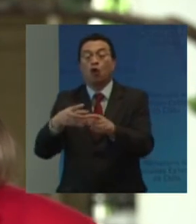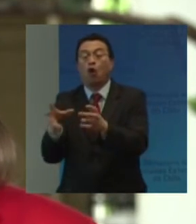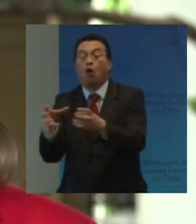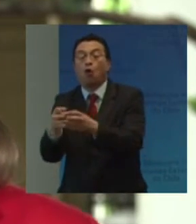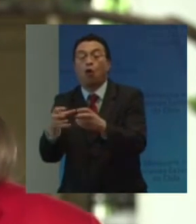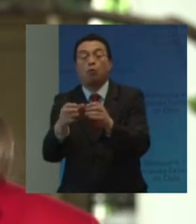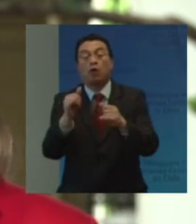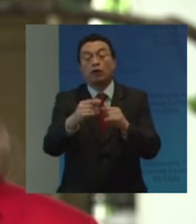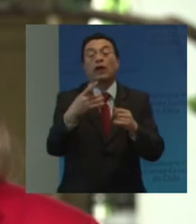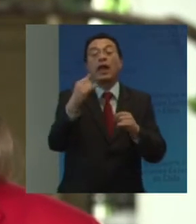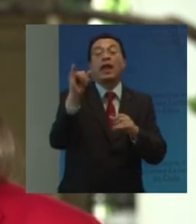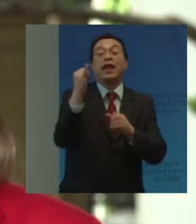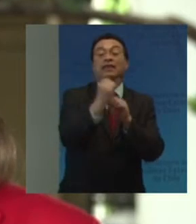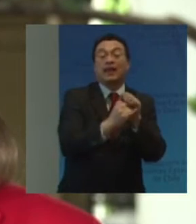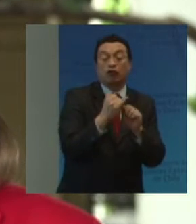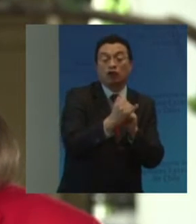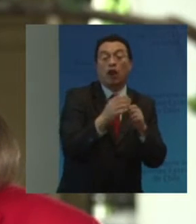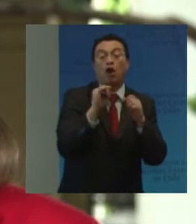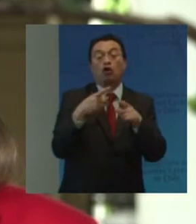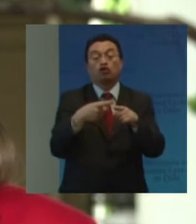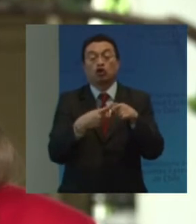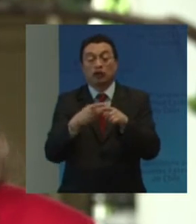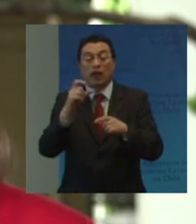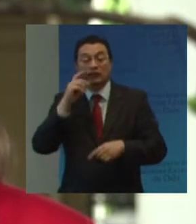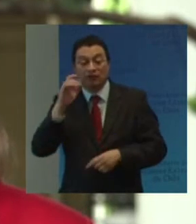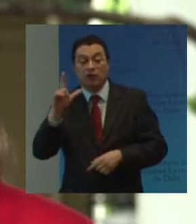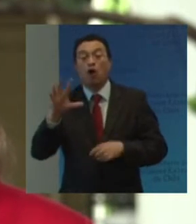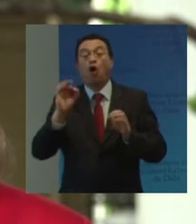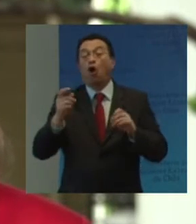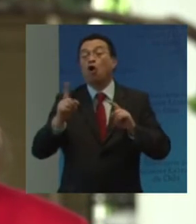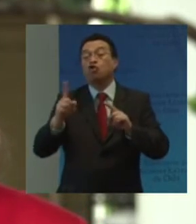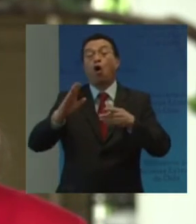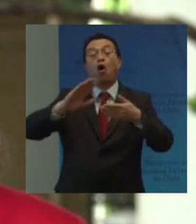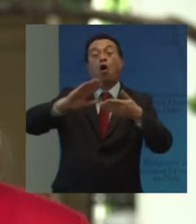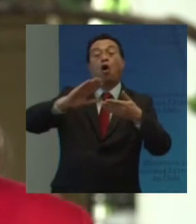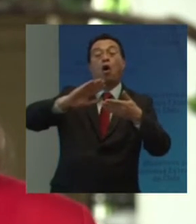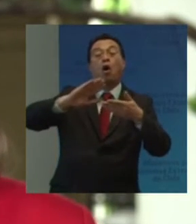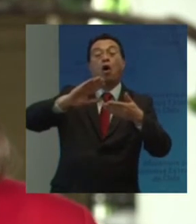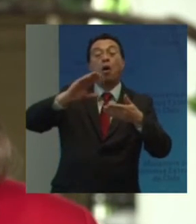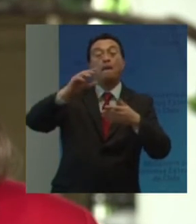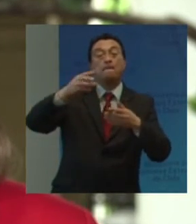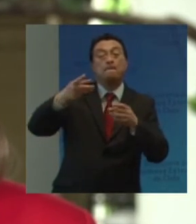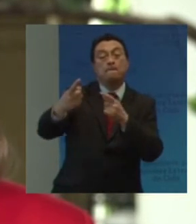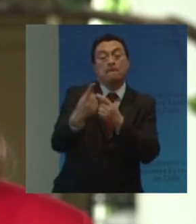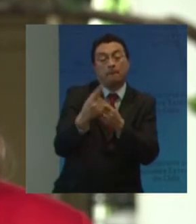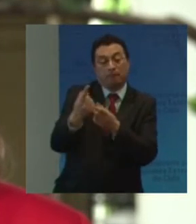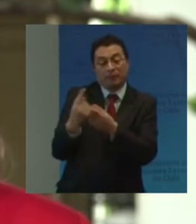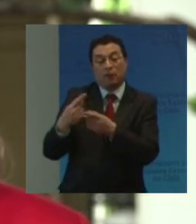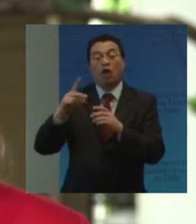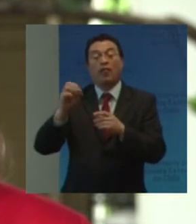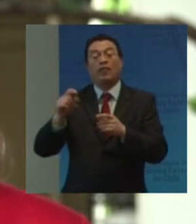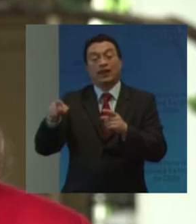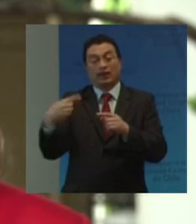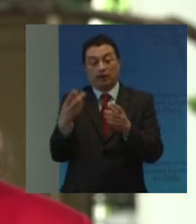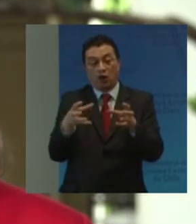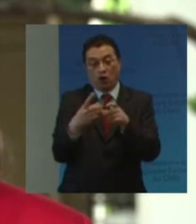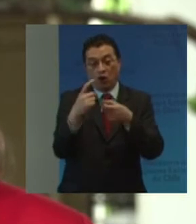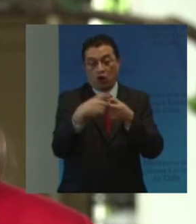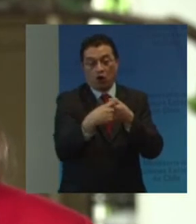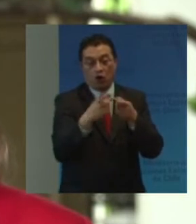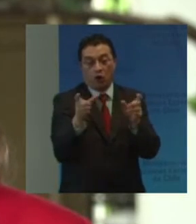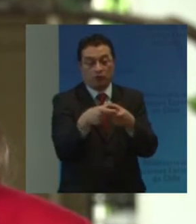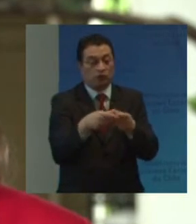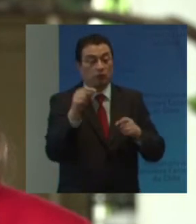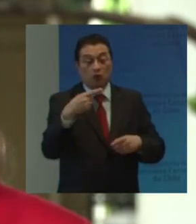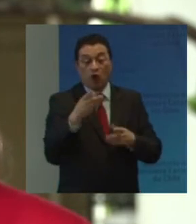Internacionales La sociedad civil U otros estados No miembros De la organización El observatorio Reflejará Los avances De cada estado